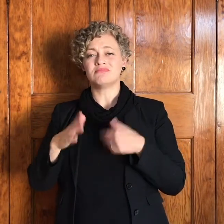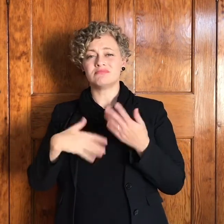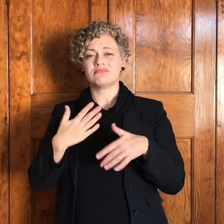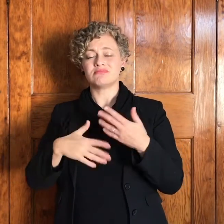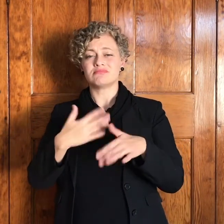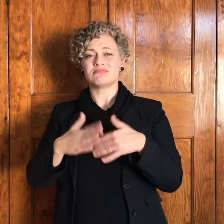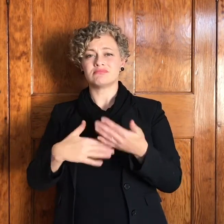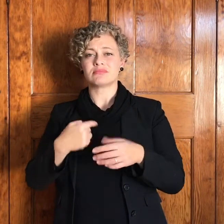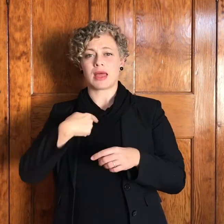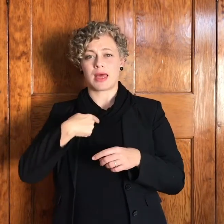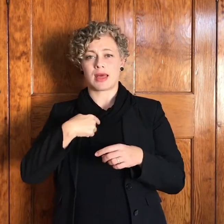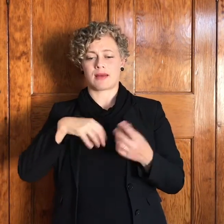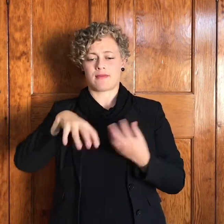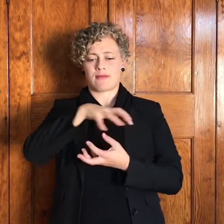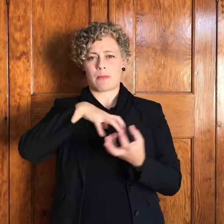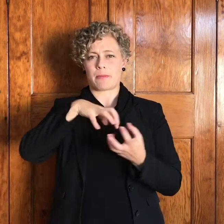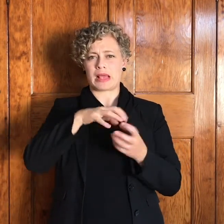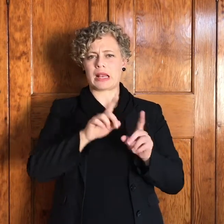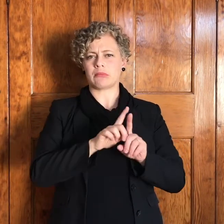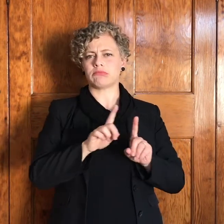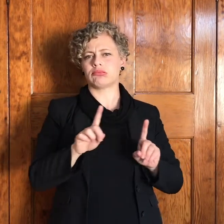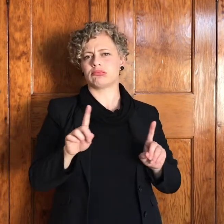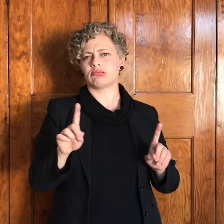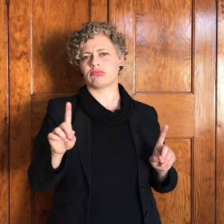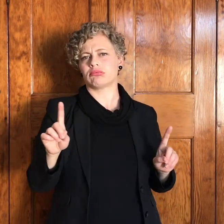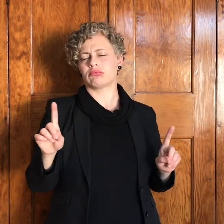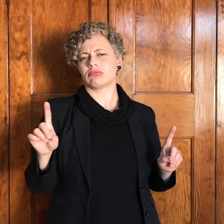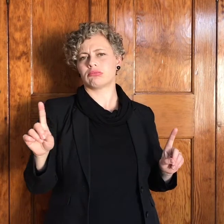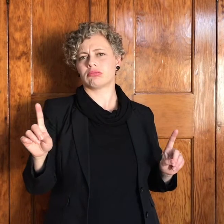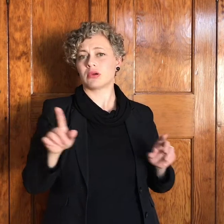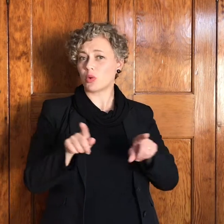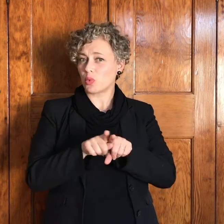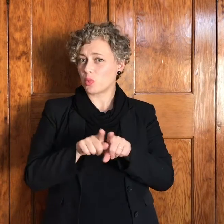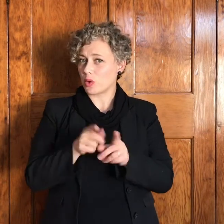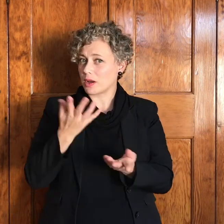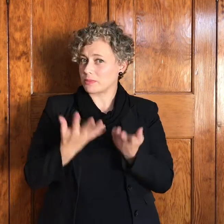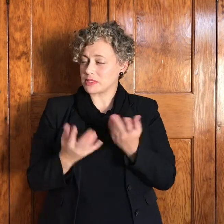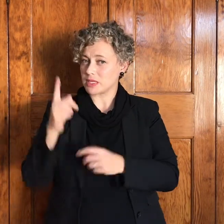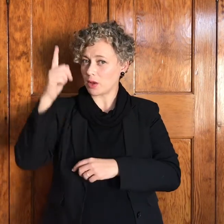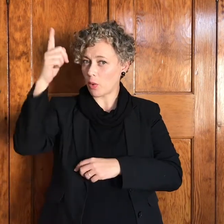en en ook by god is ek dalk uit die oog uit die hart